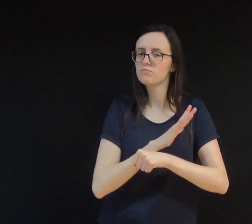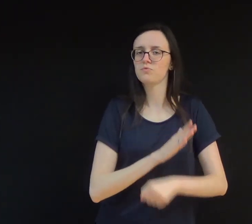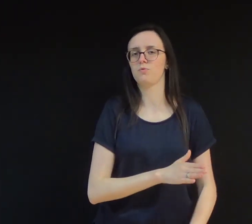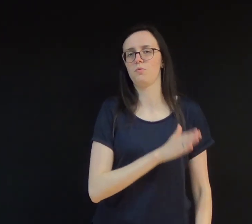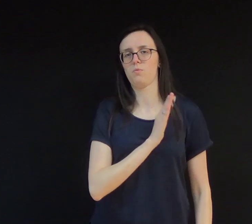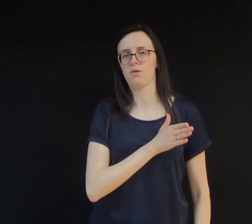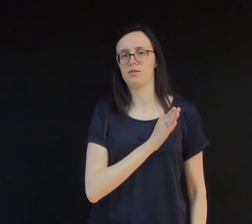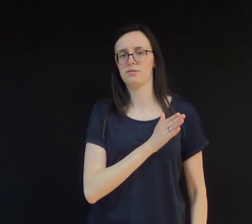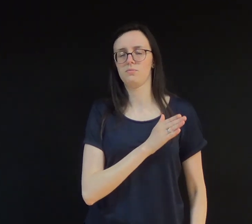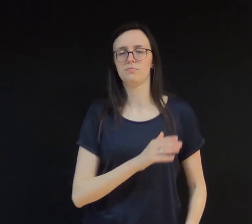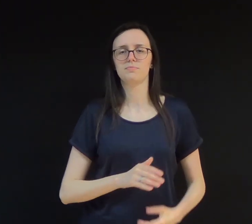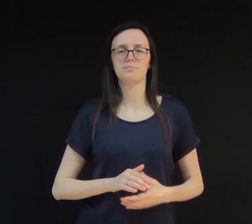Obrigado.